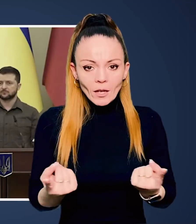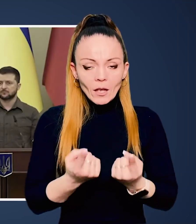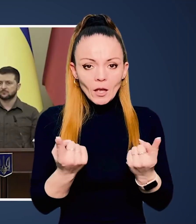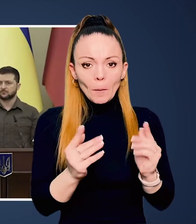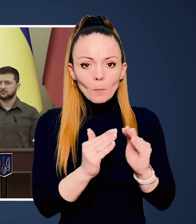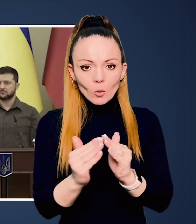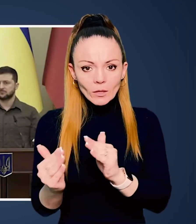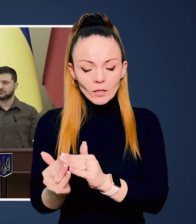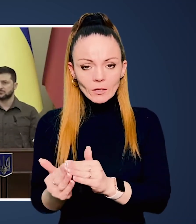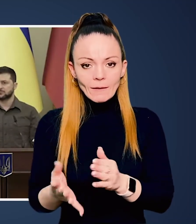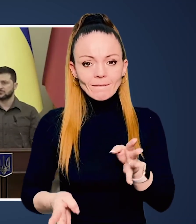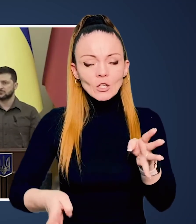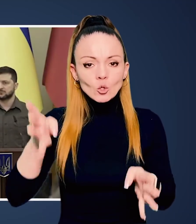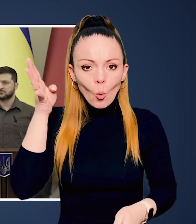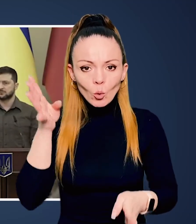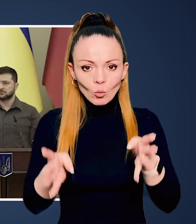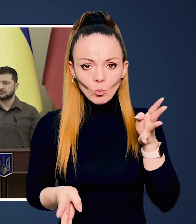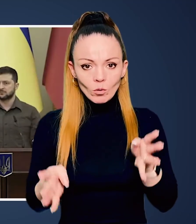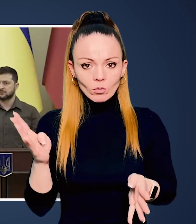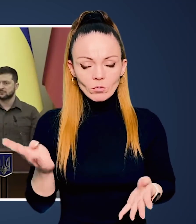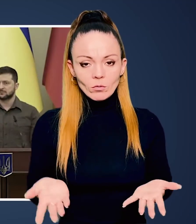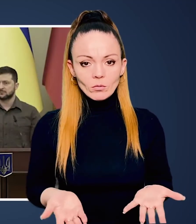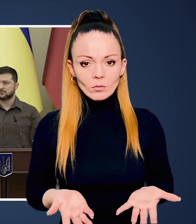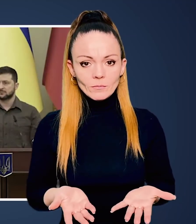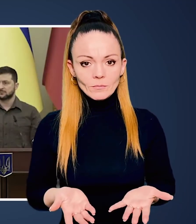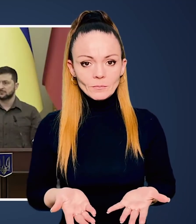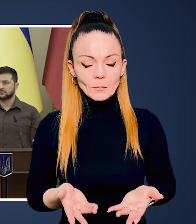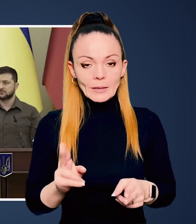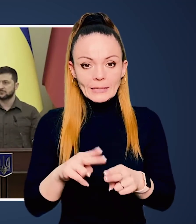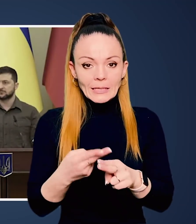житлових будинків, висоток,